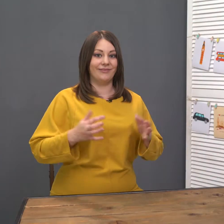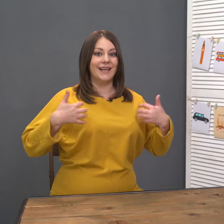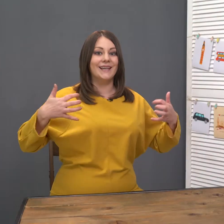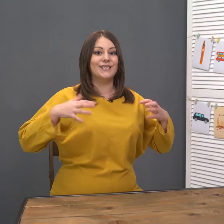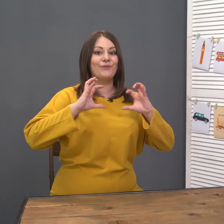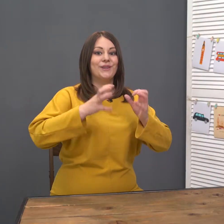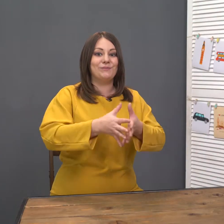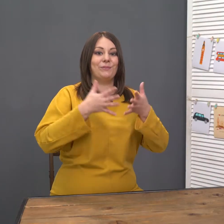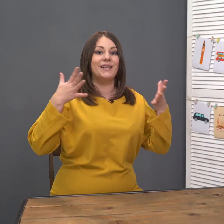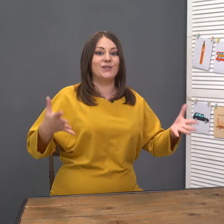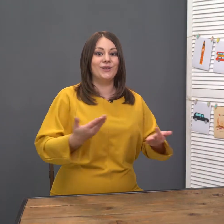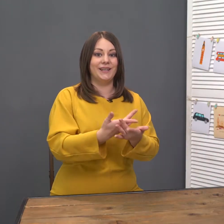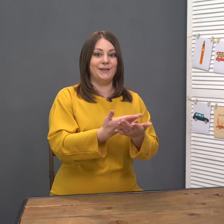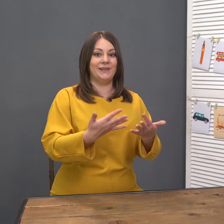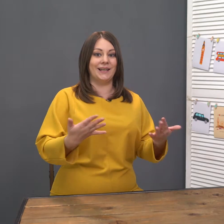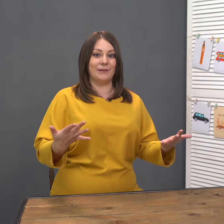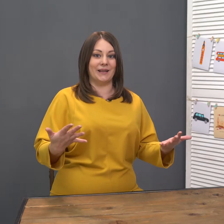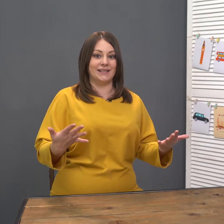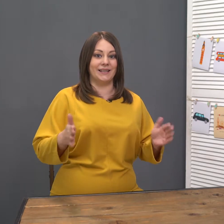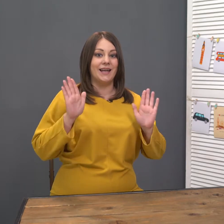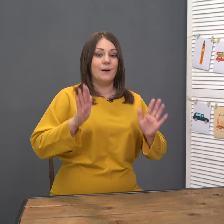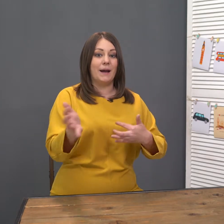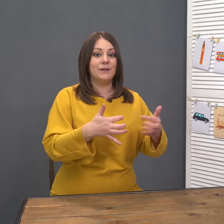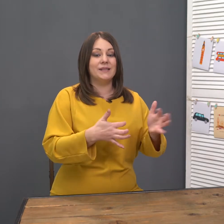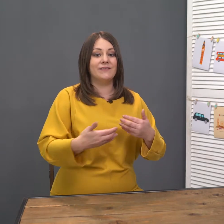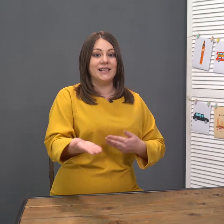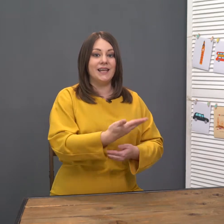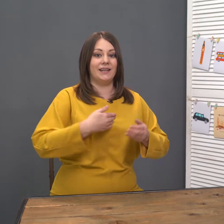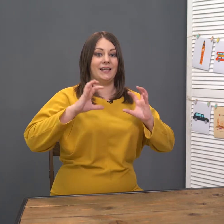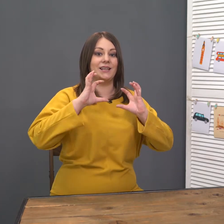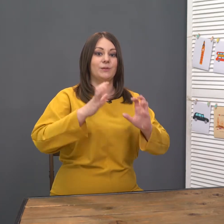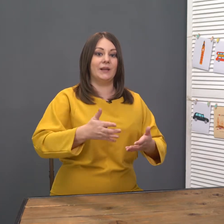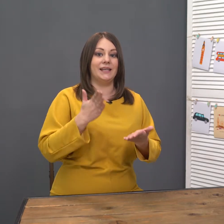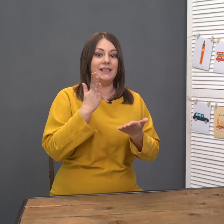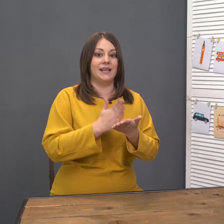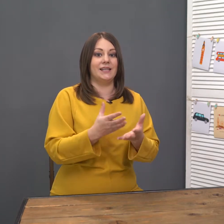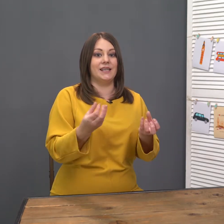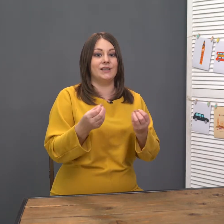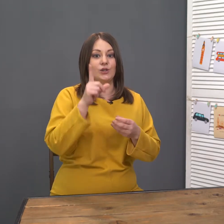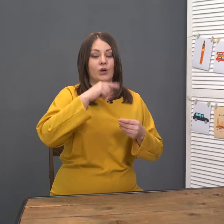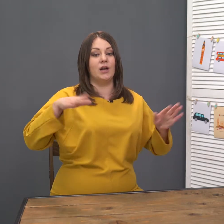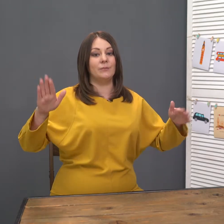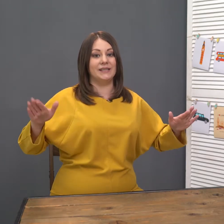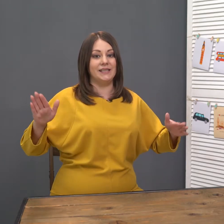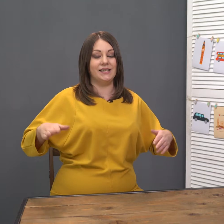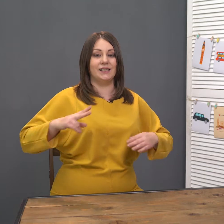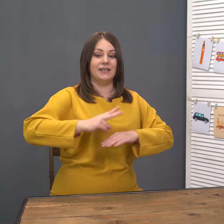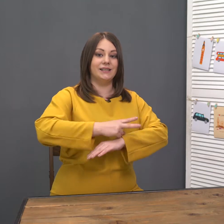Животный мир большой и многообразный. Помимо зверей, на нашей планете есть еще птицы и